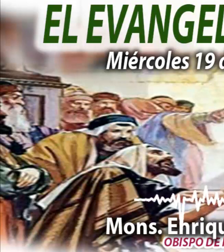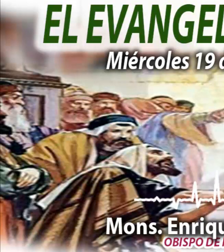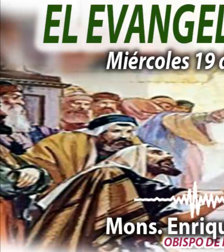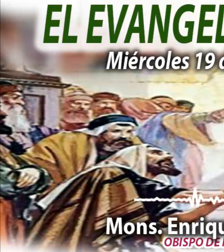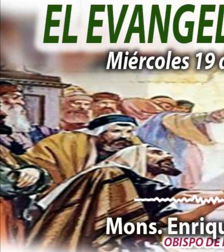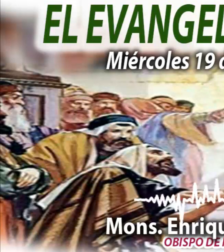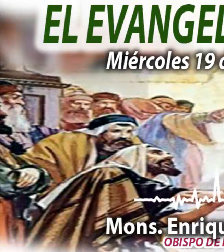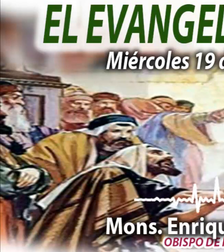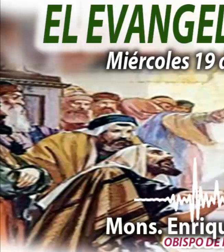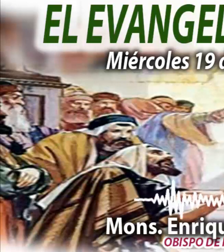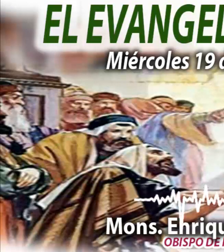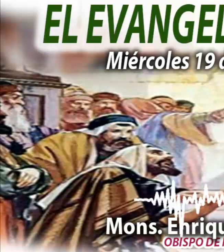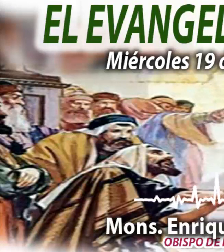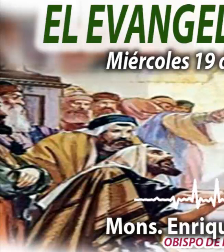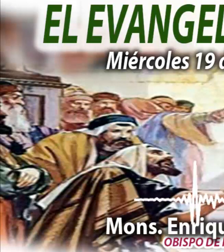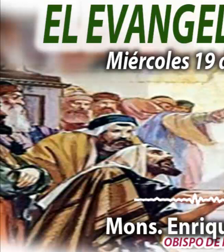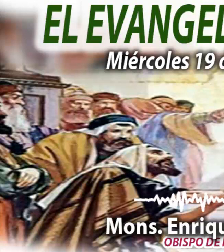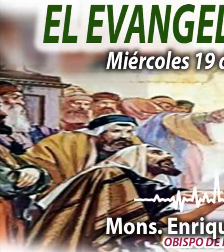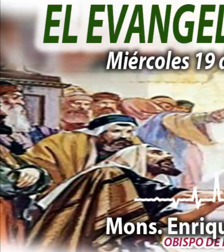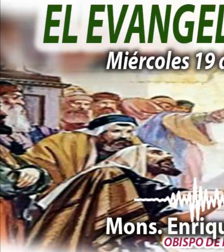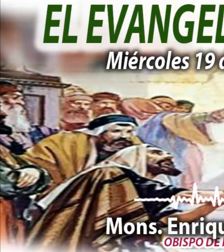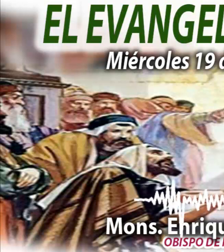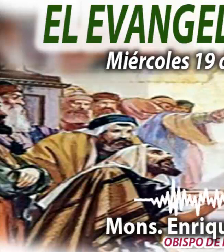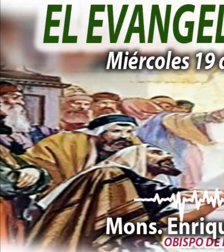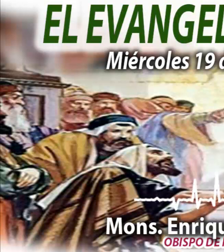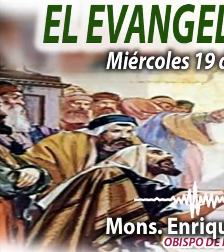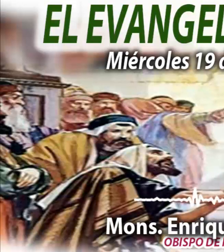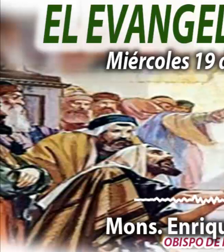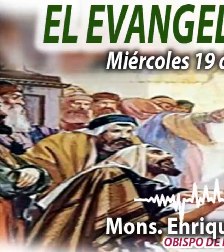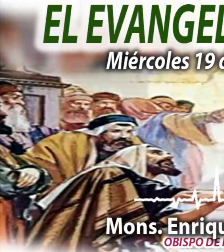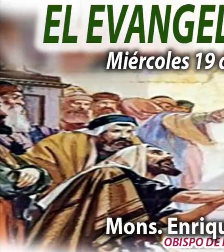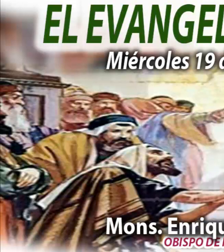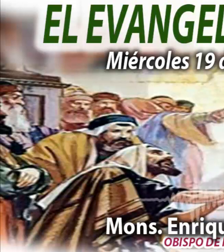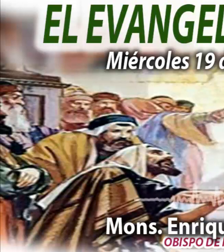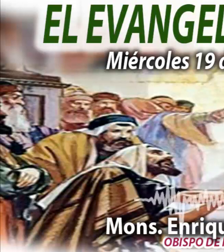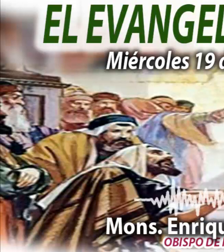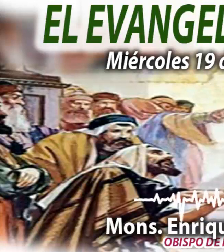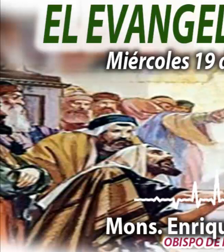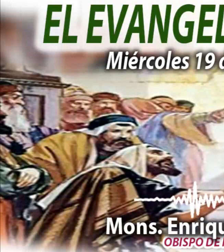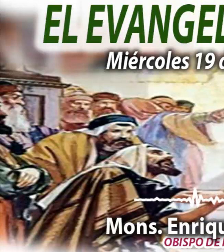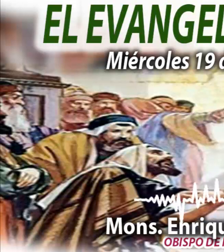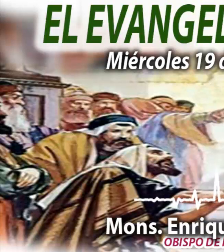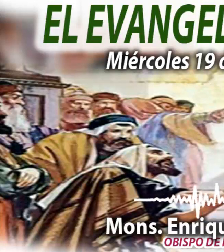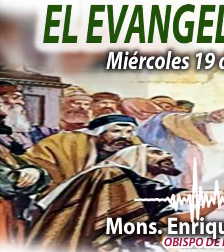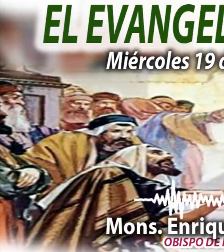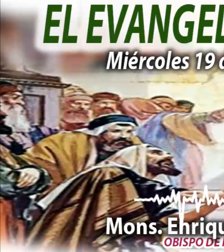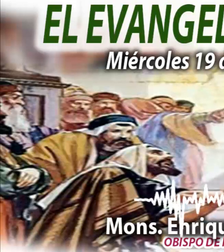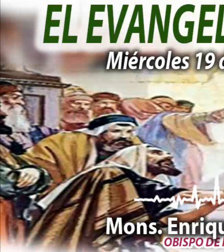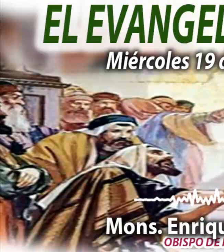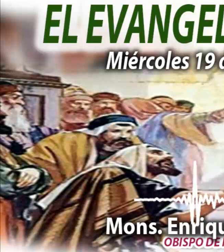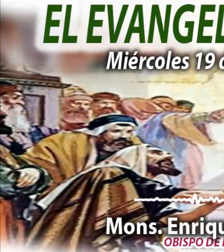Dispuso Dios en su sabiduría, revelarse a sí mismo y dar a conocer el misterio de su voluntad.